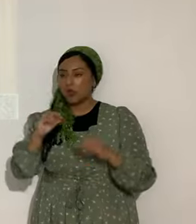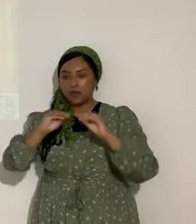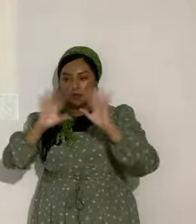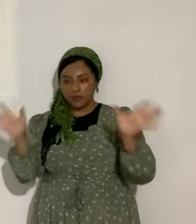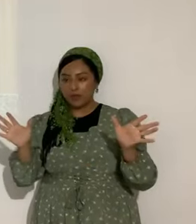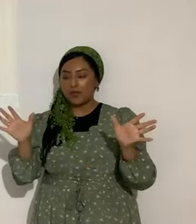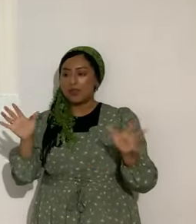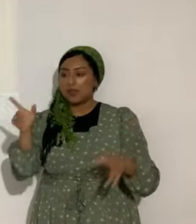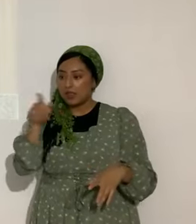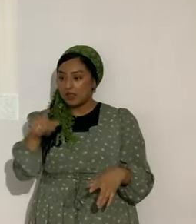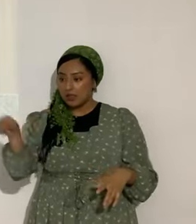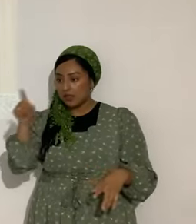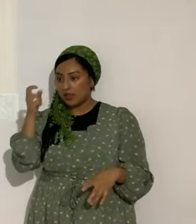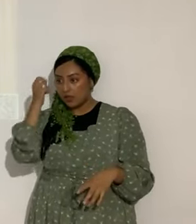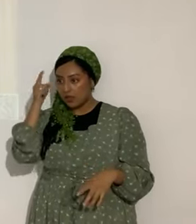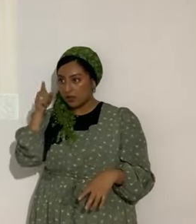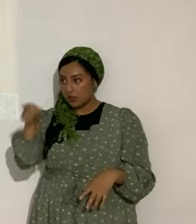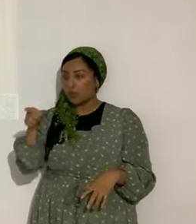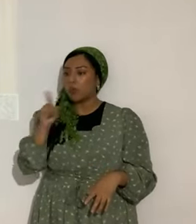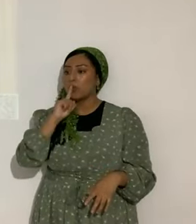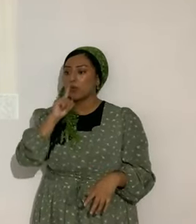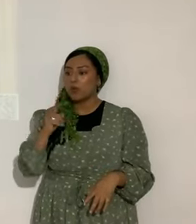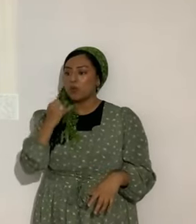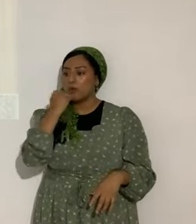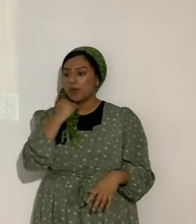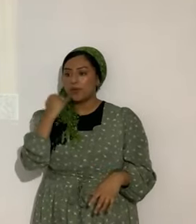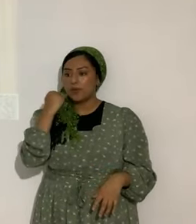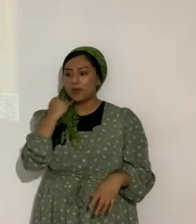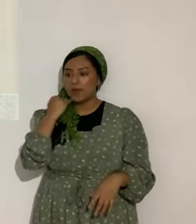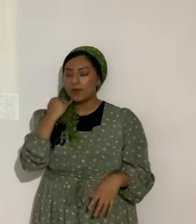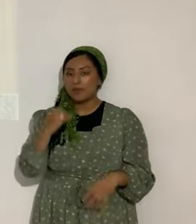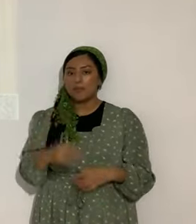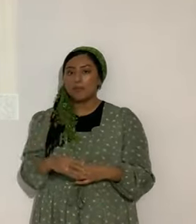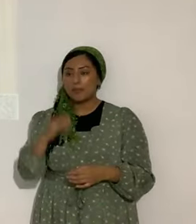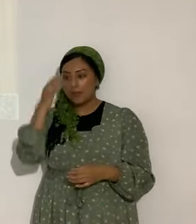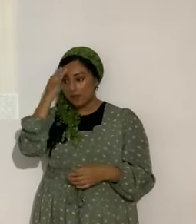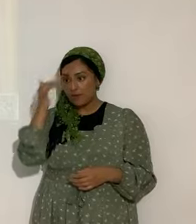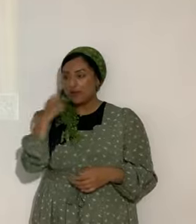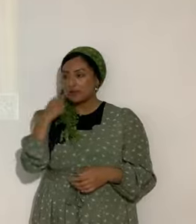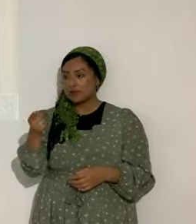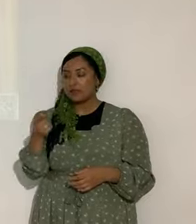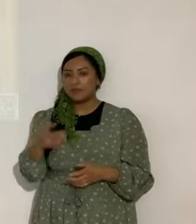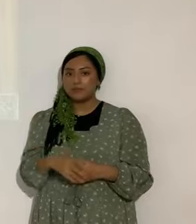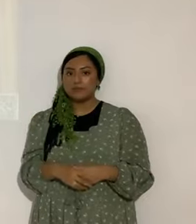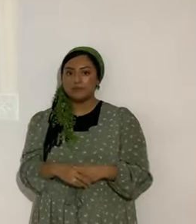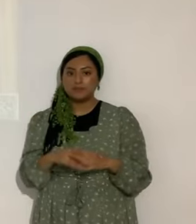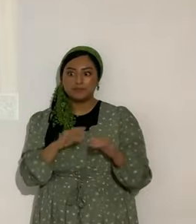es que reconocen que son israelitas. Y por eso le dicen así, o no es lo que está pasando allá.